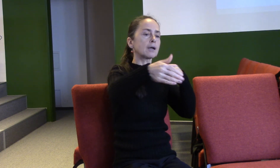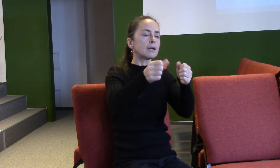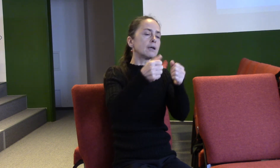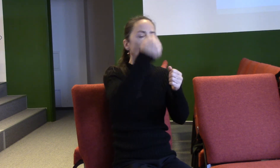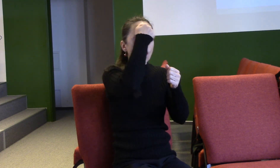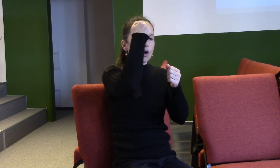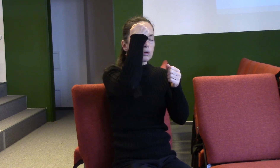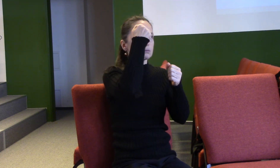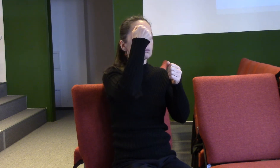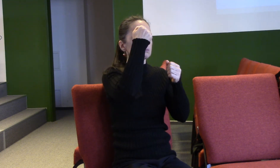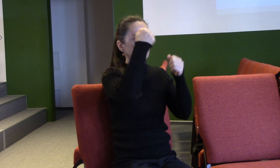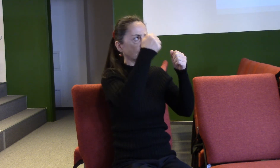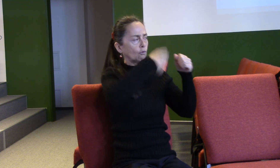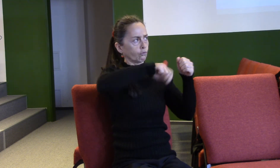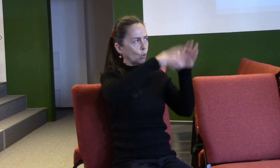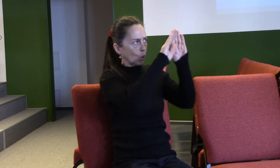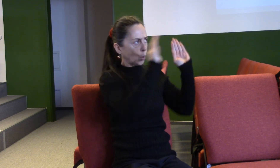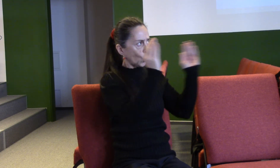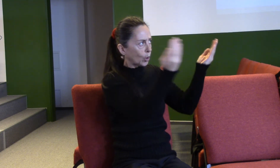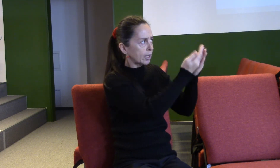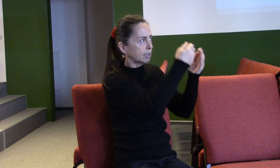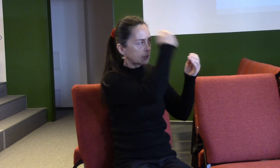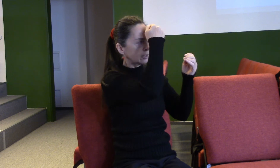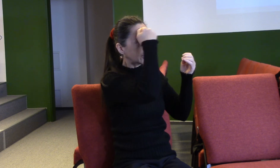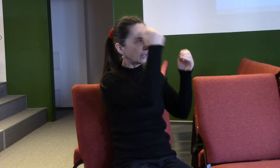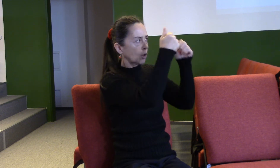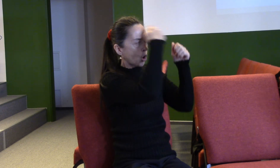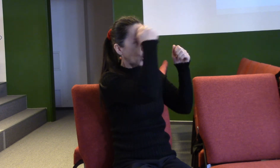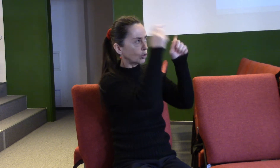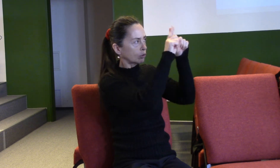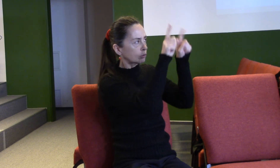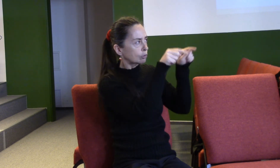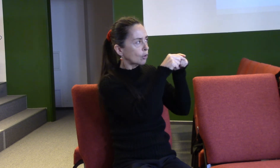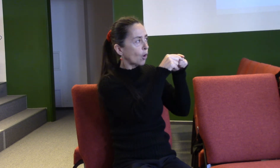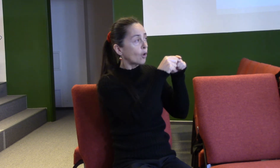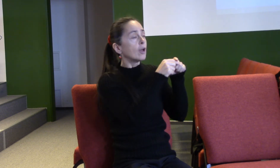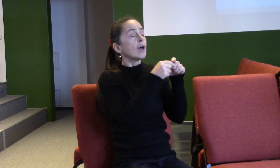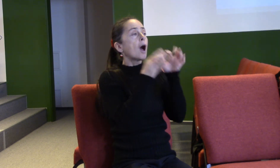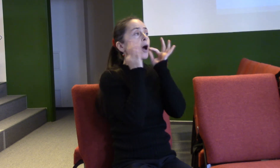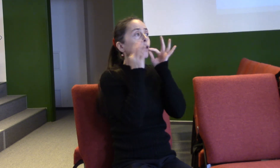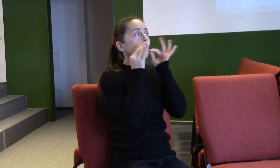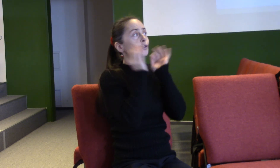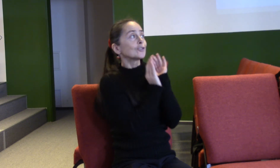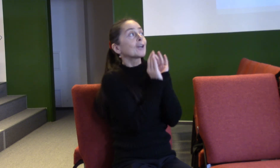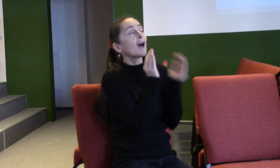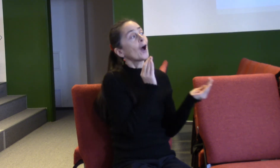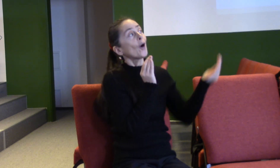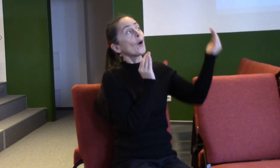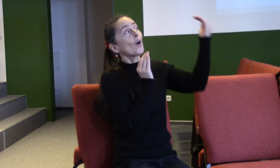kuchyni. No co se nestalo, milá kočička prostě proskočila i tím oknem a chtěla být s náma, tak